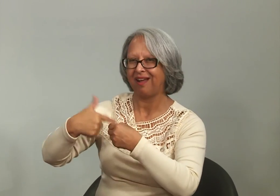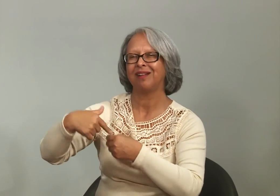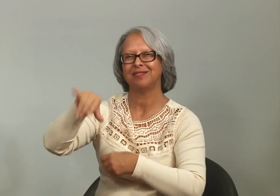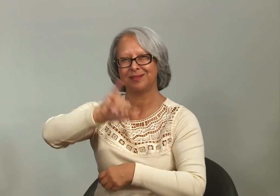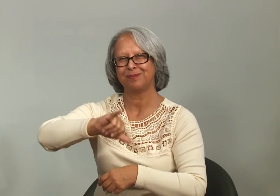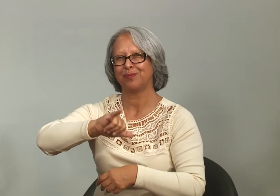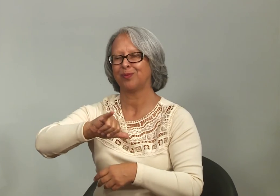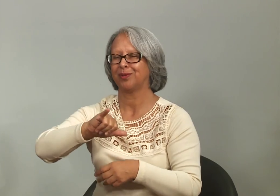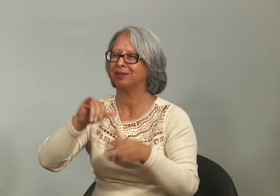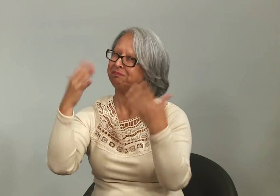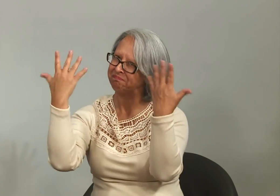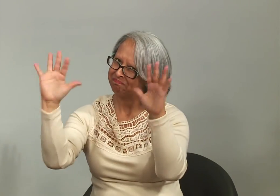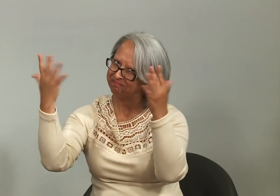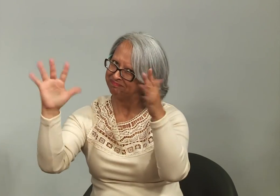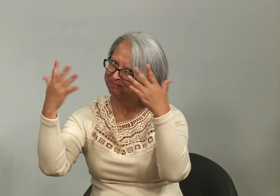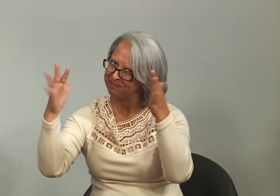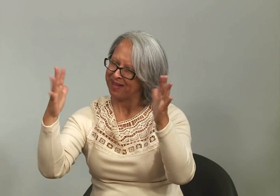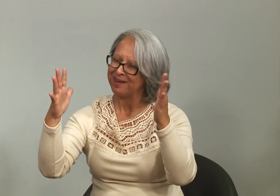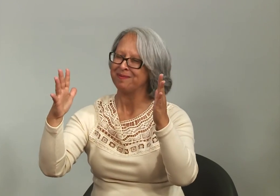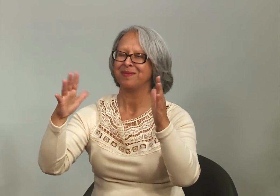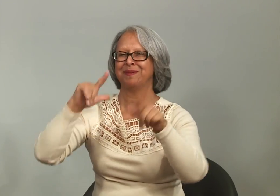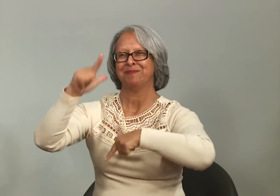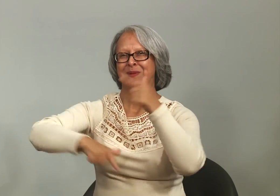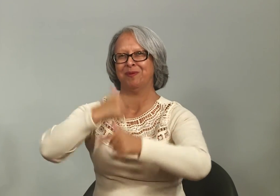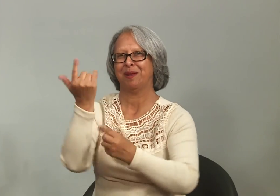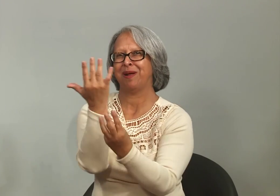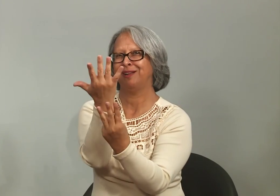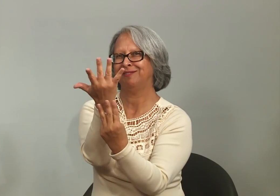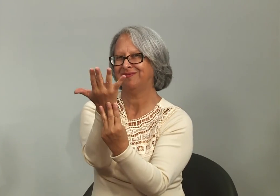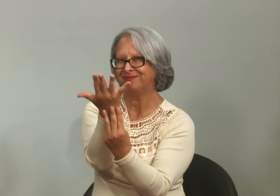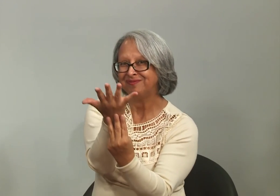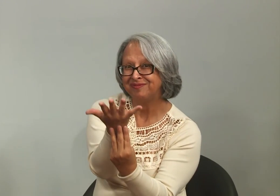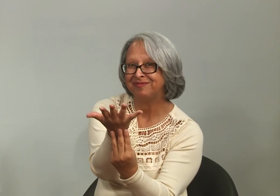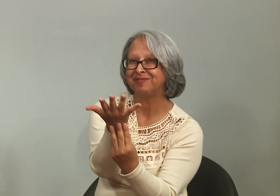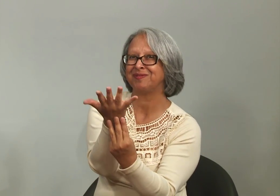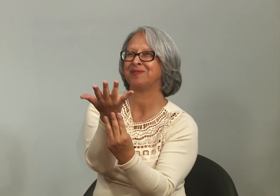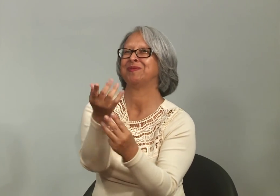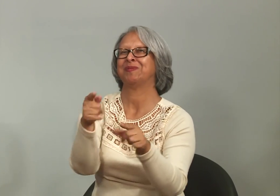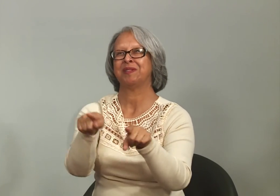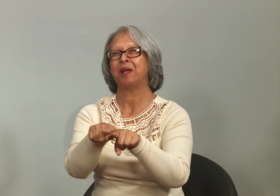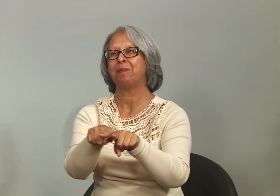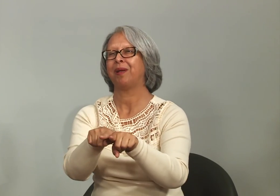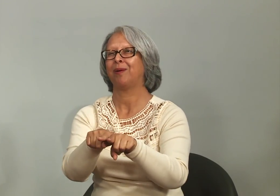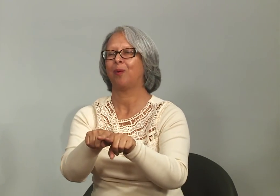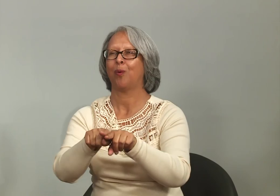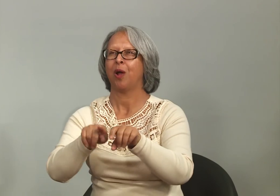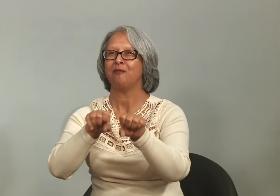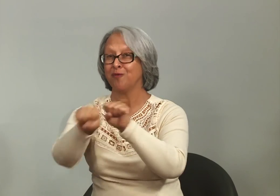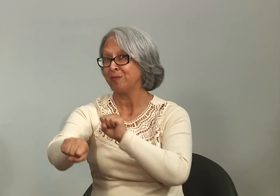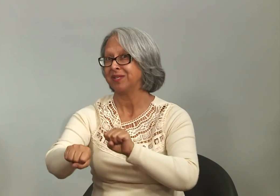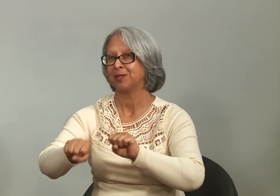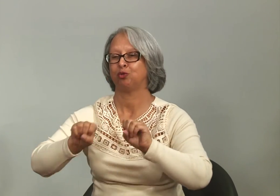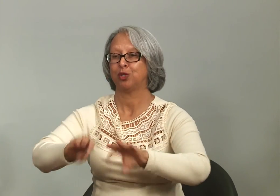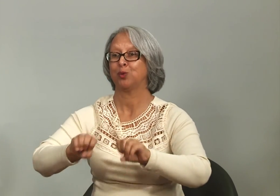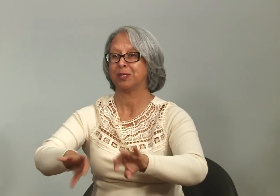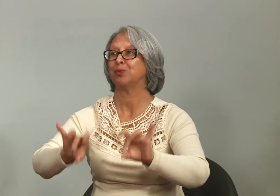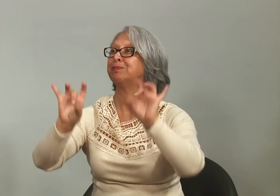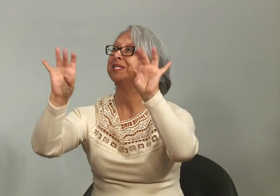outras cidades também no Rio Grande do Sul. E eu parabenizo, né? Realmente, porque é um trabalho da Universidade Federal de Santa Maria, também, pela formação